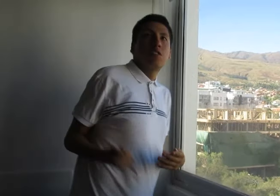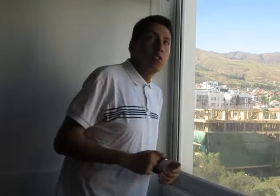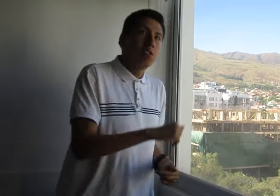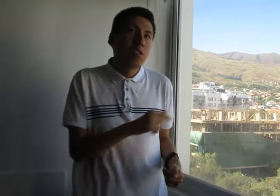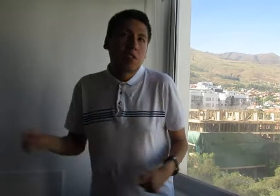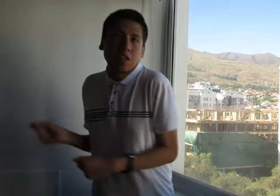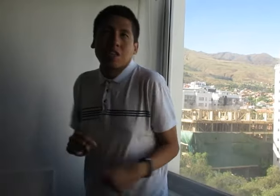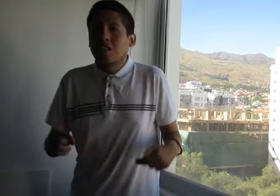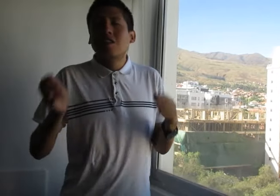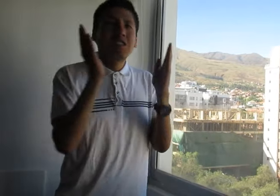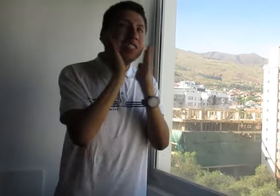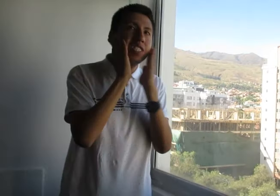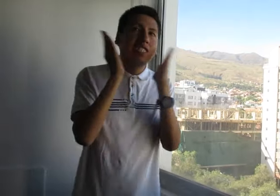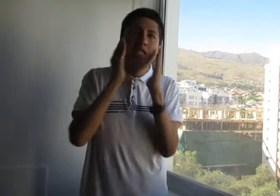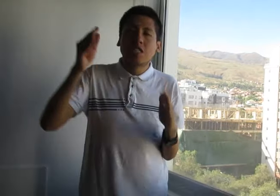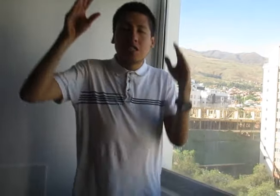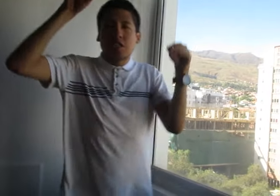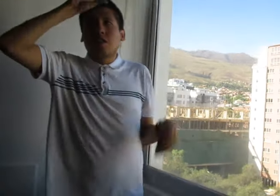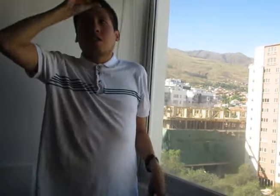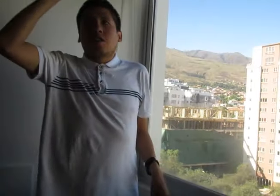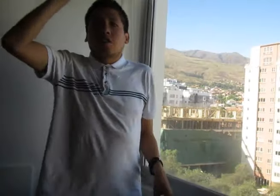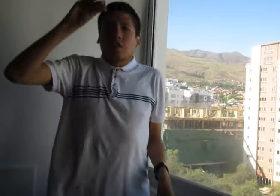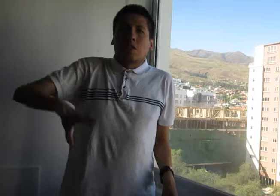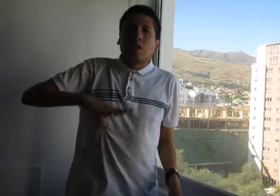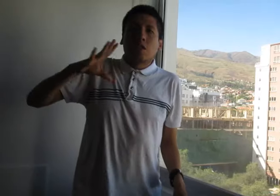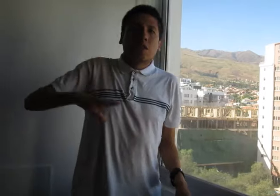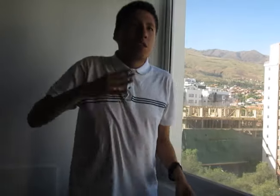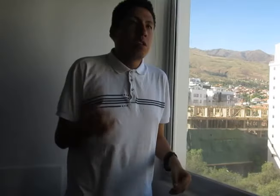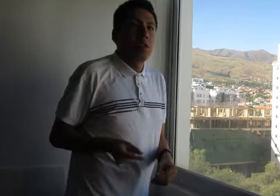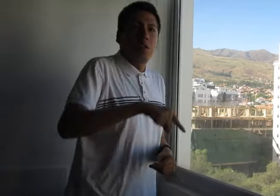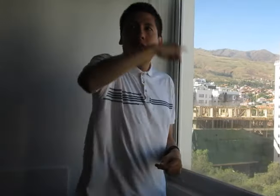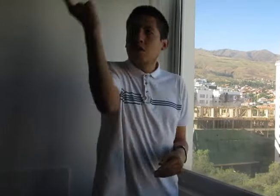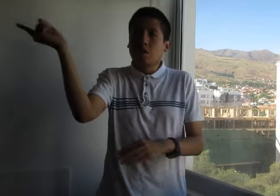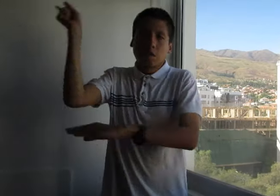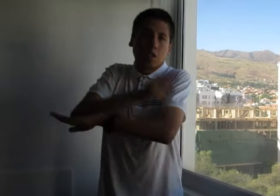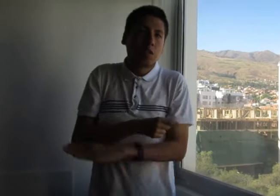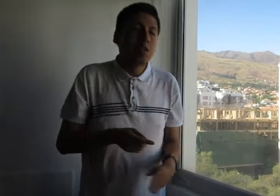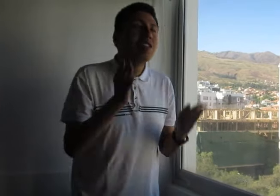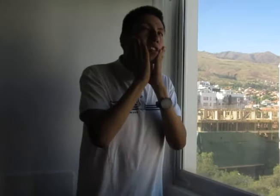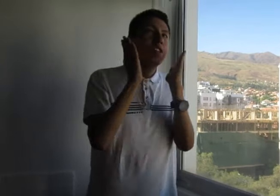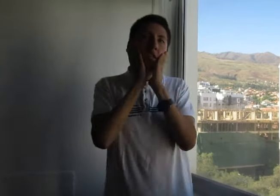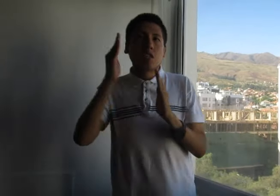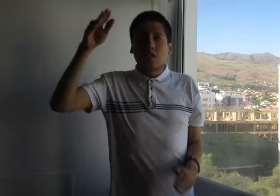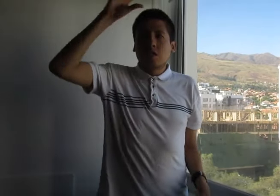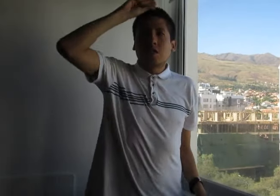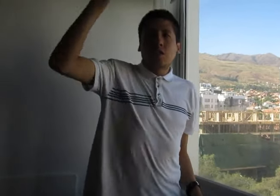te agradezco Señor un día más, te agradezco Señor